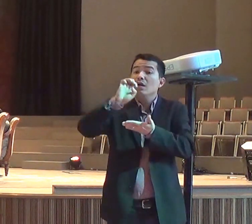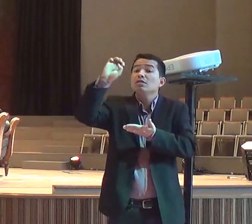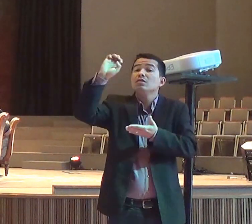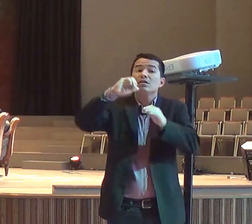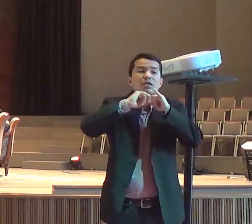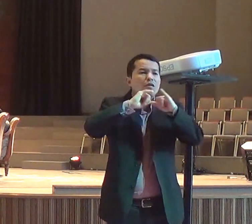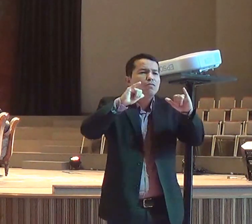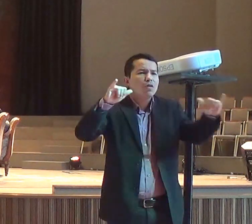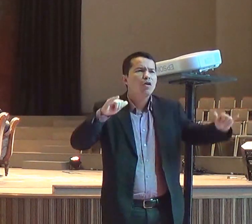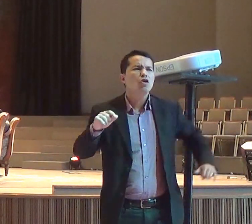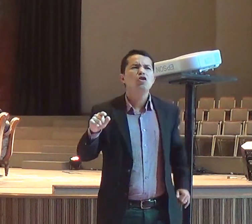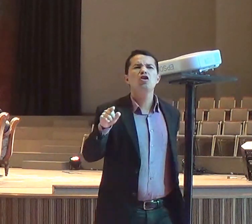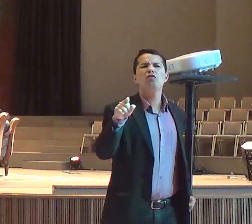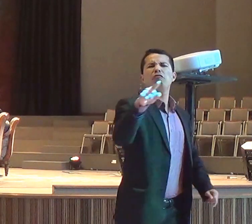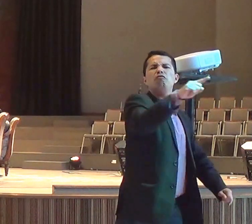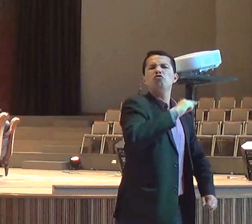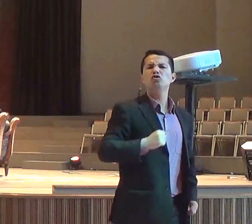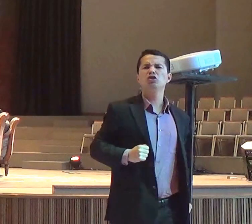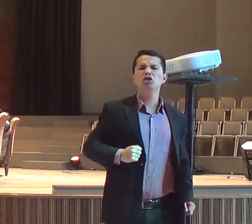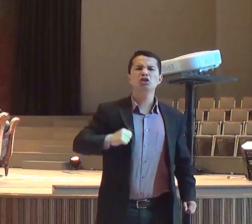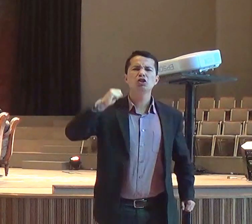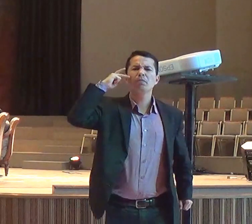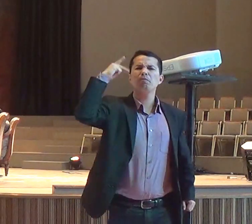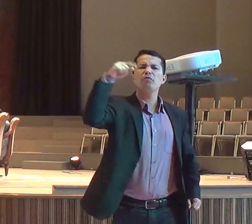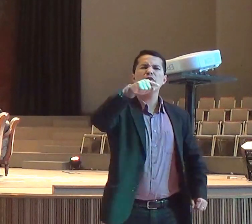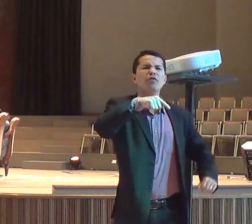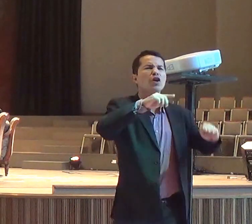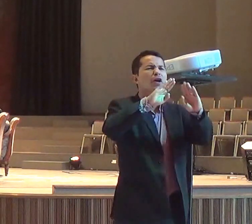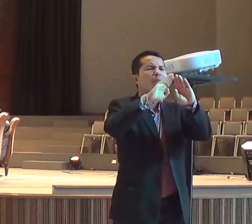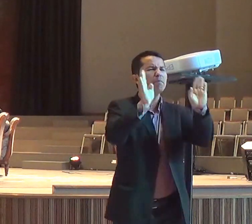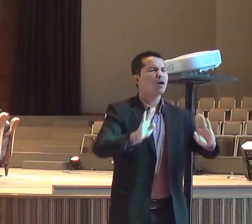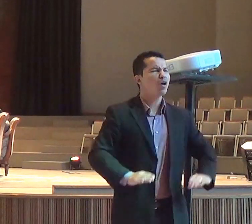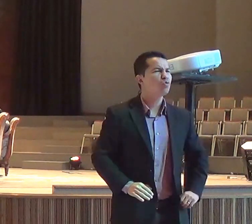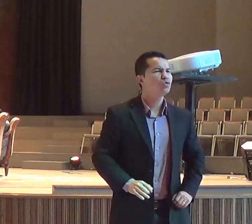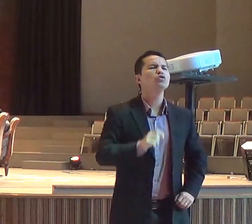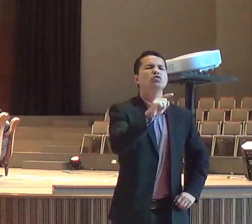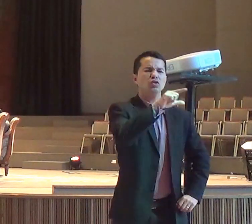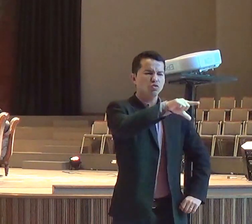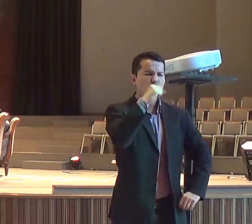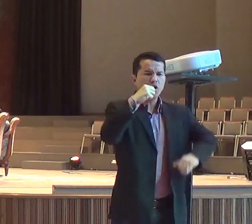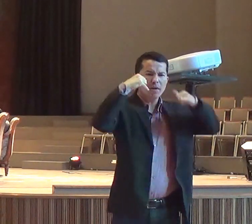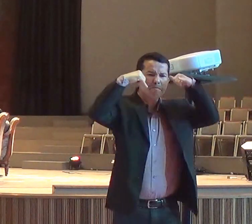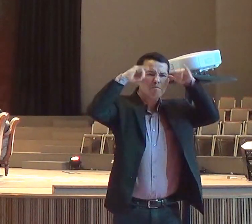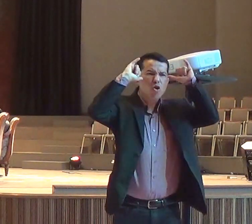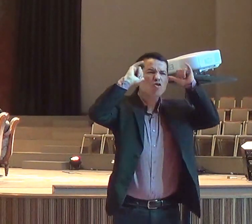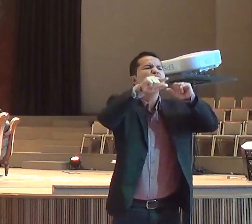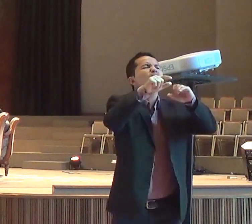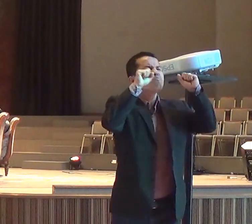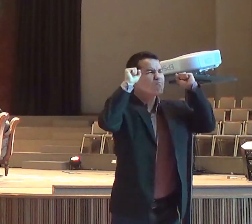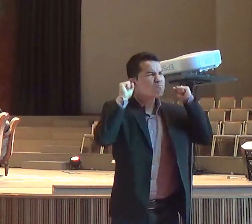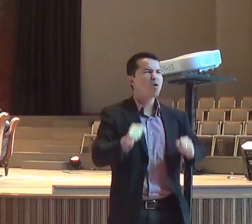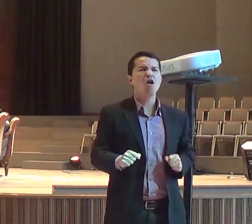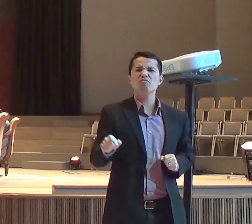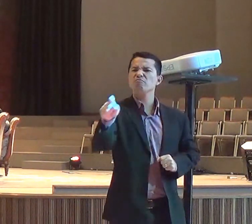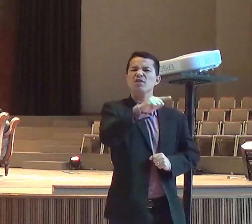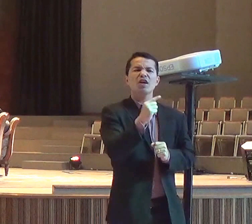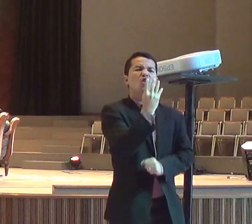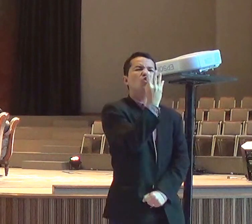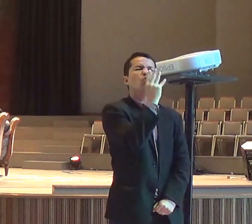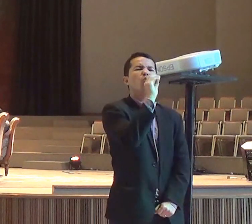de Baal, Escolham um dos novilhos e preparem no primeiro, visto que vocês são tantos, clamem